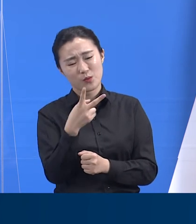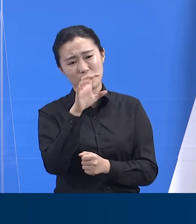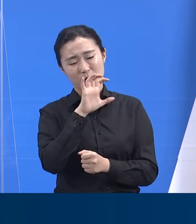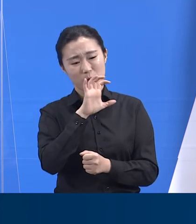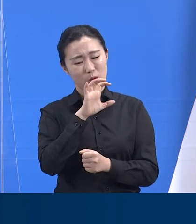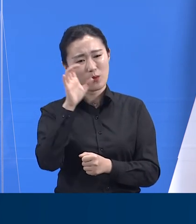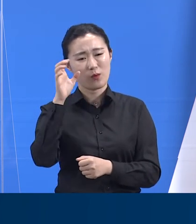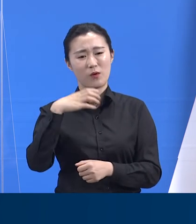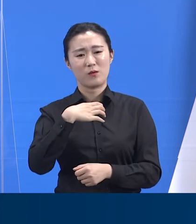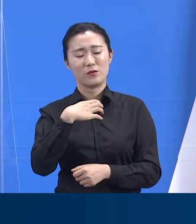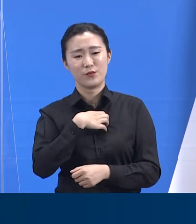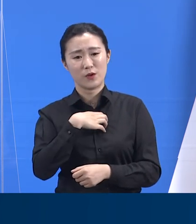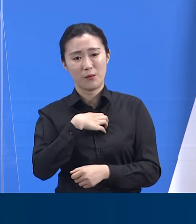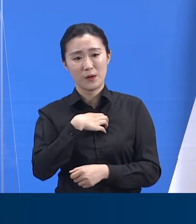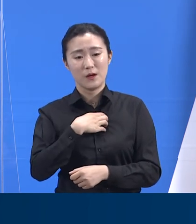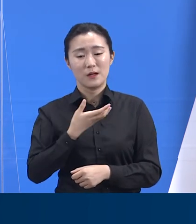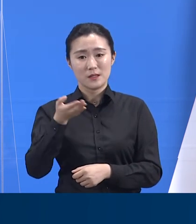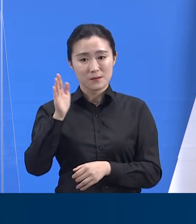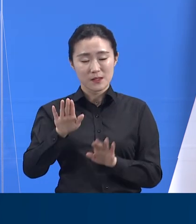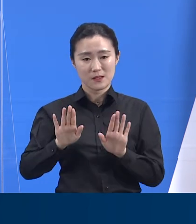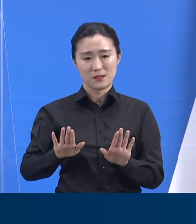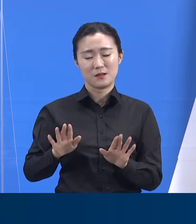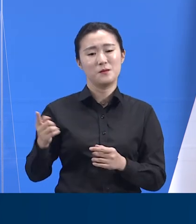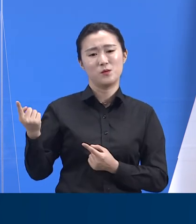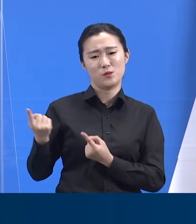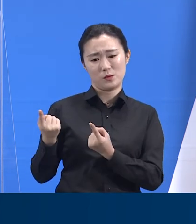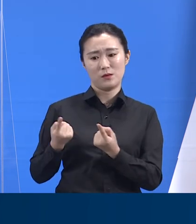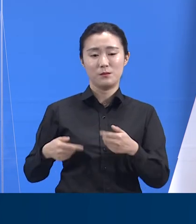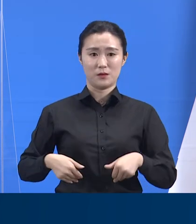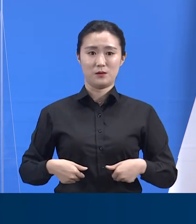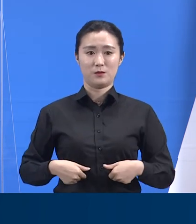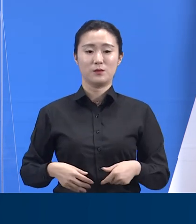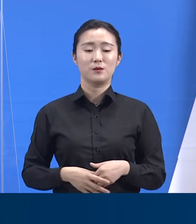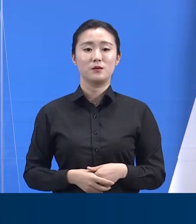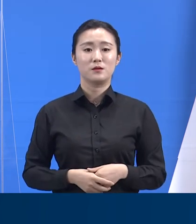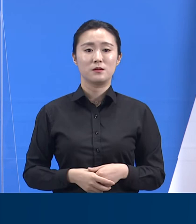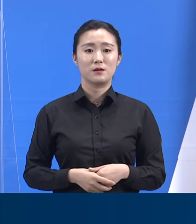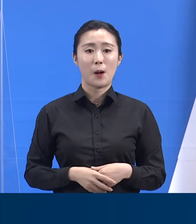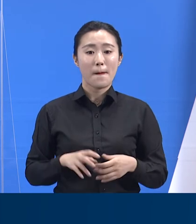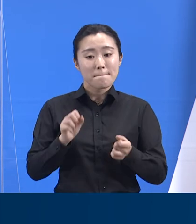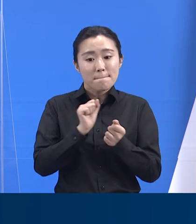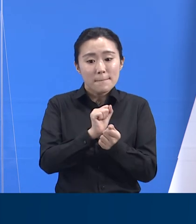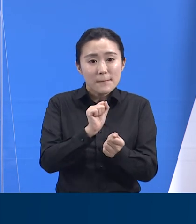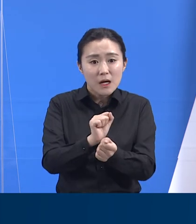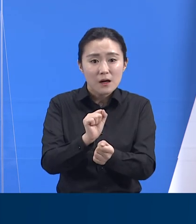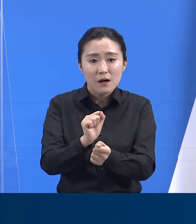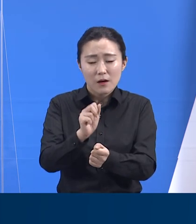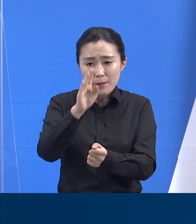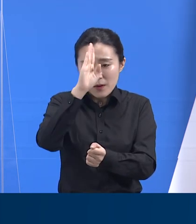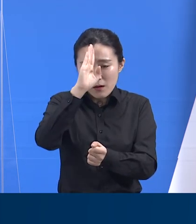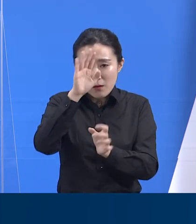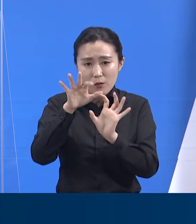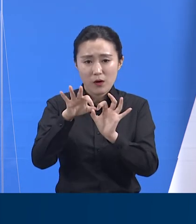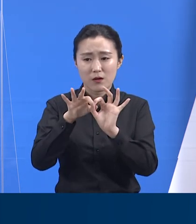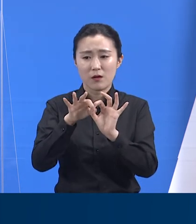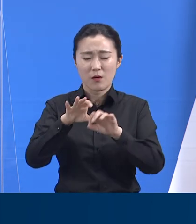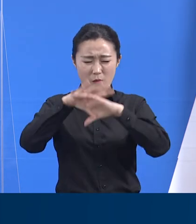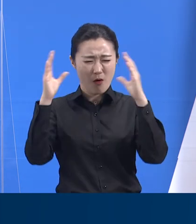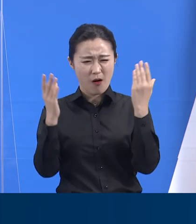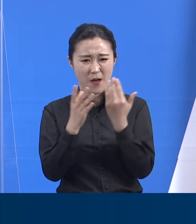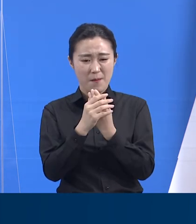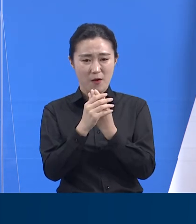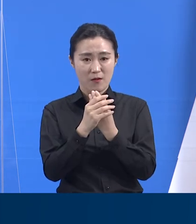점진적으로 균형을 조절해 가야 합니다. 감염과 관련된 모든 상황이 다 완벽하게 통제되고